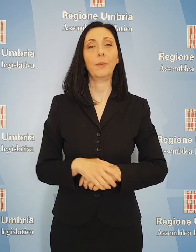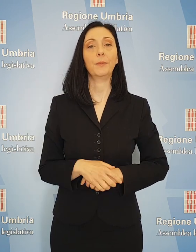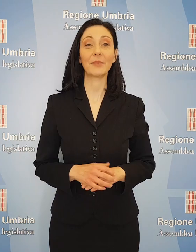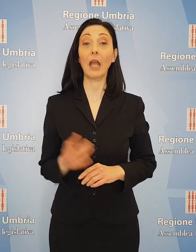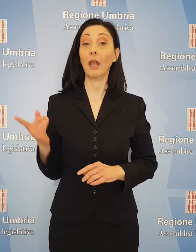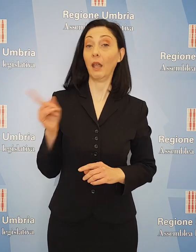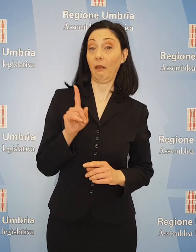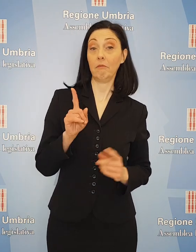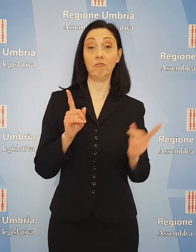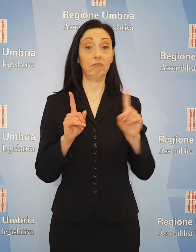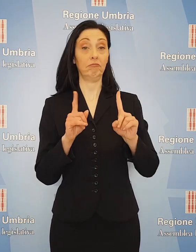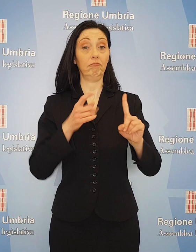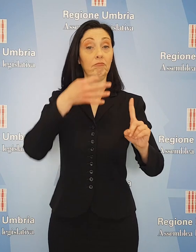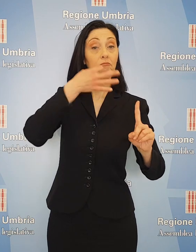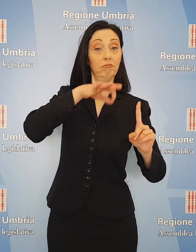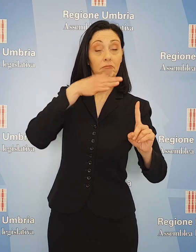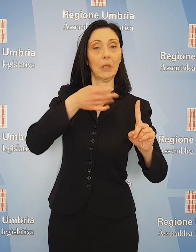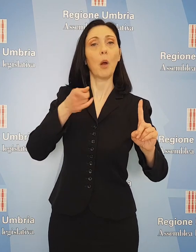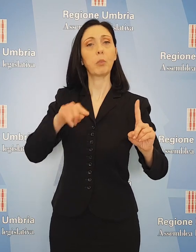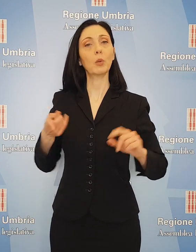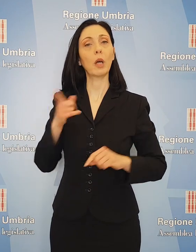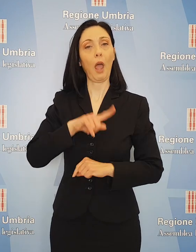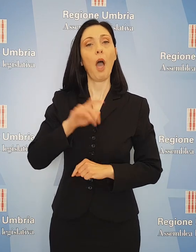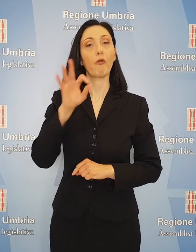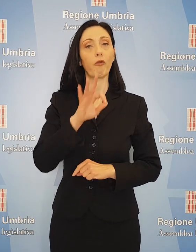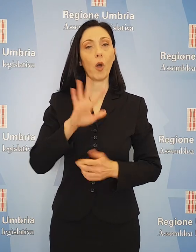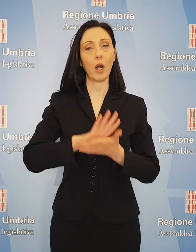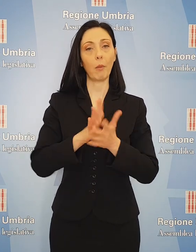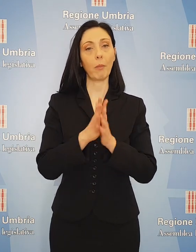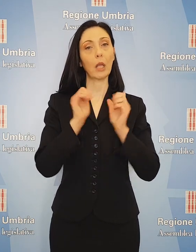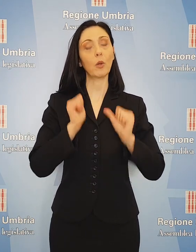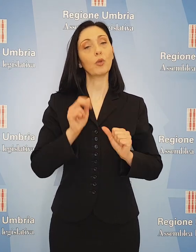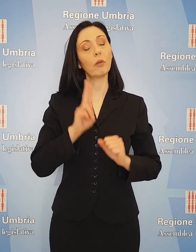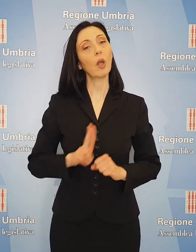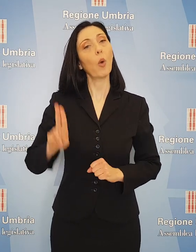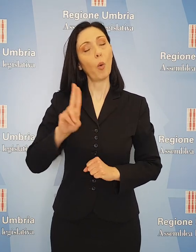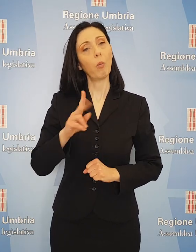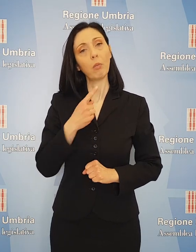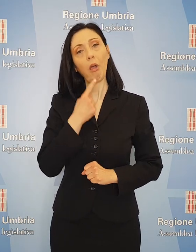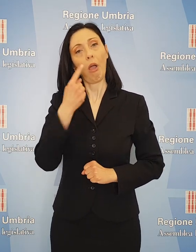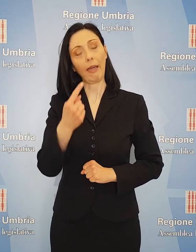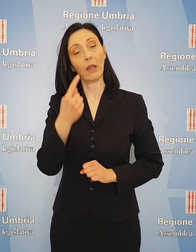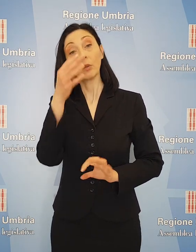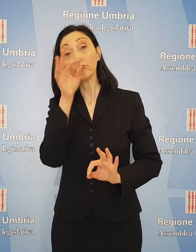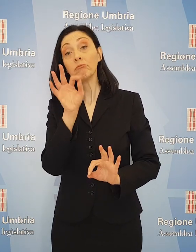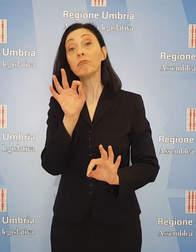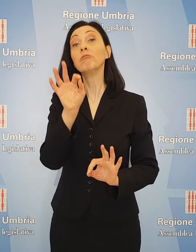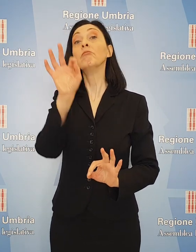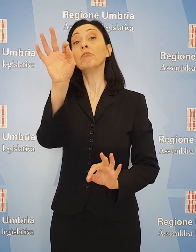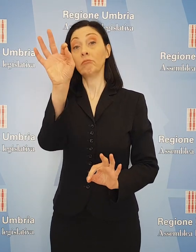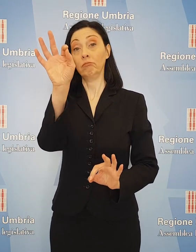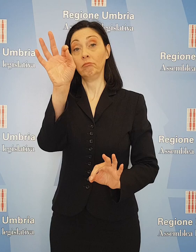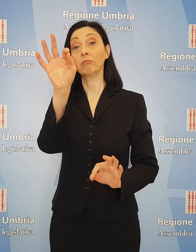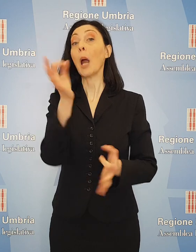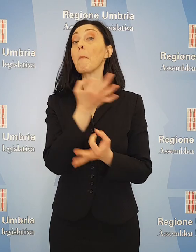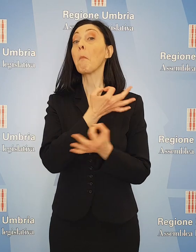Nel corso degli interventi Andrea Fora, patto civico per l'Umbria, ha detto che il riferimento deve essere il bene comune.